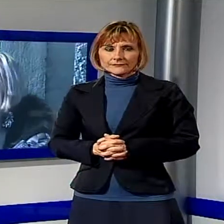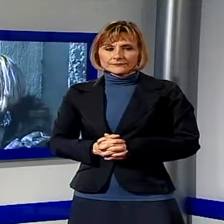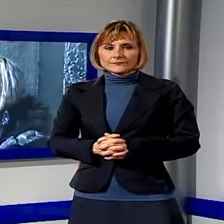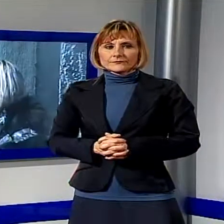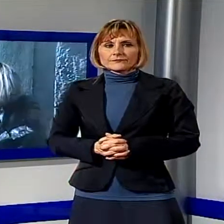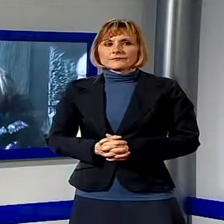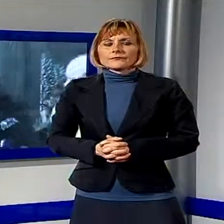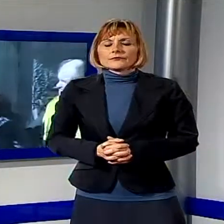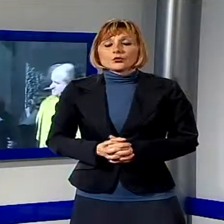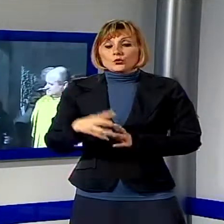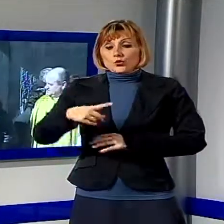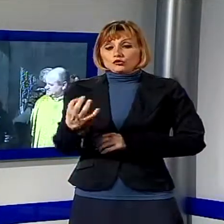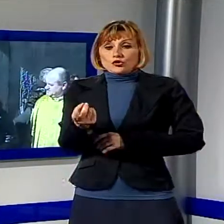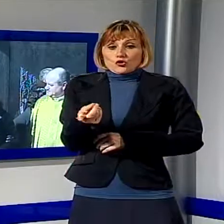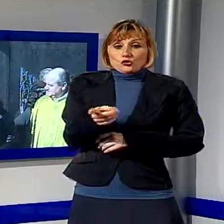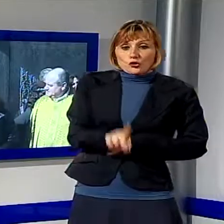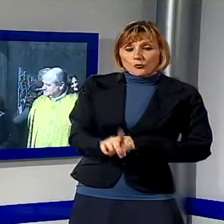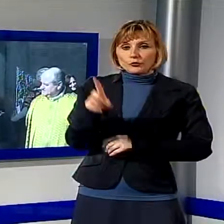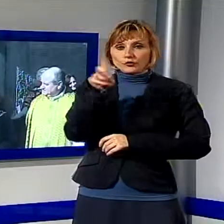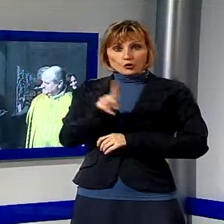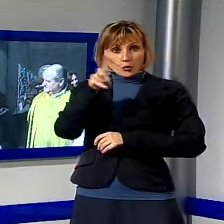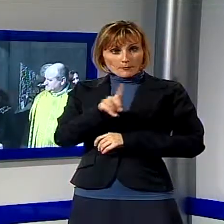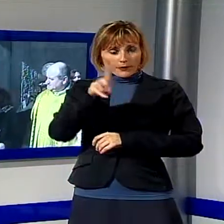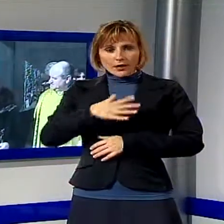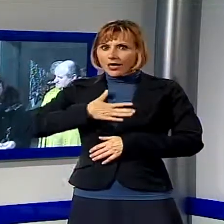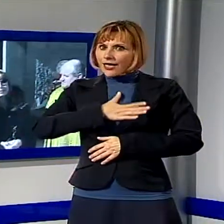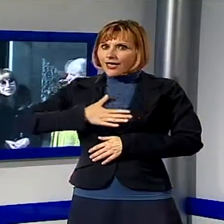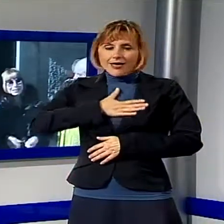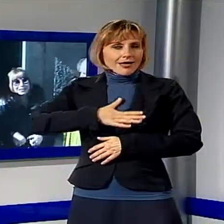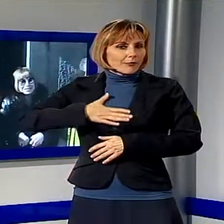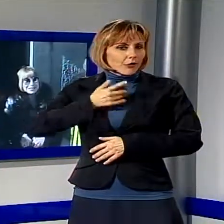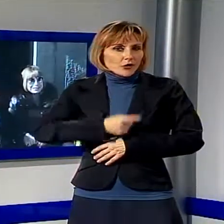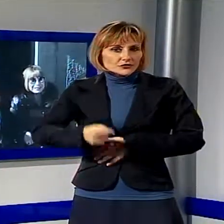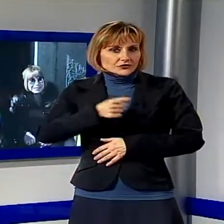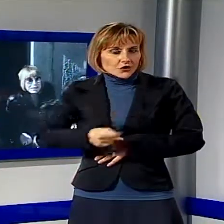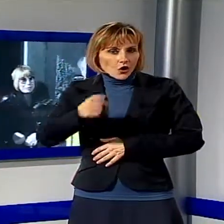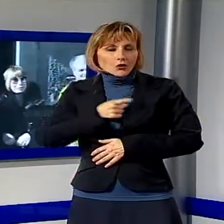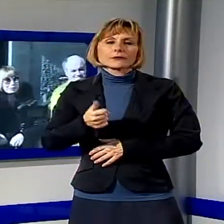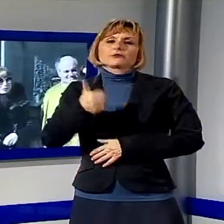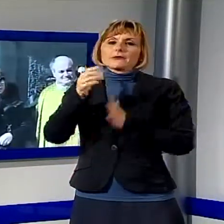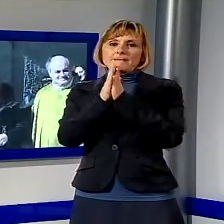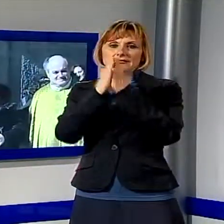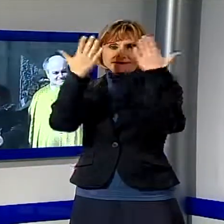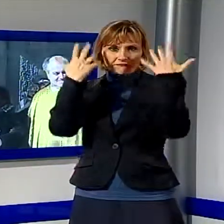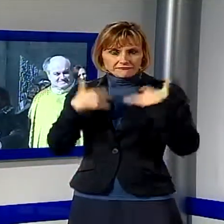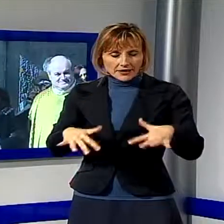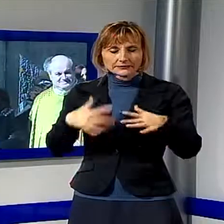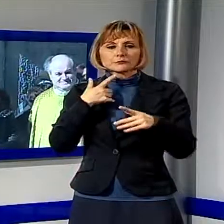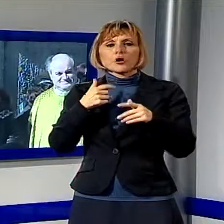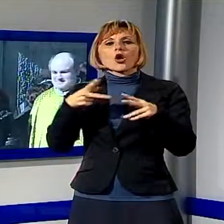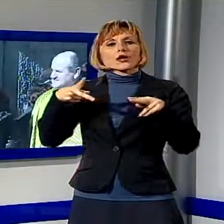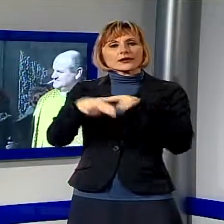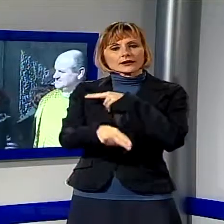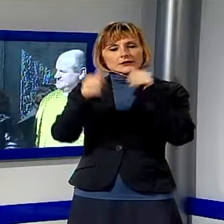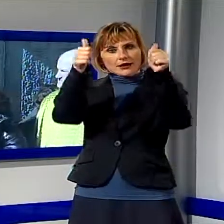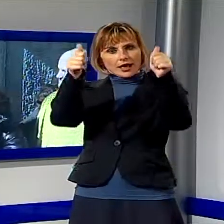Ancora emozioni il giorno dopo, la domenica, a Massa Sassorosso. Dopo la Santa Messa c'è stata l'inaugurazione della cartellonistica che riguarda